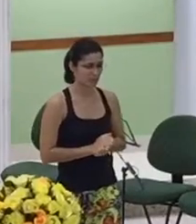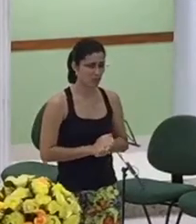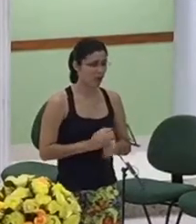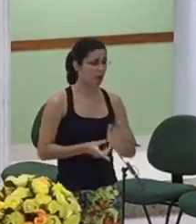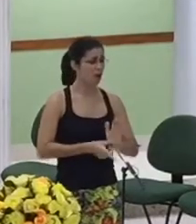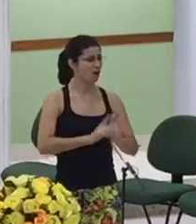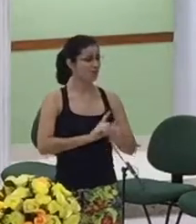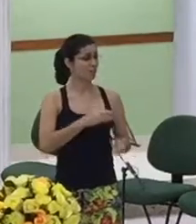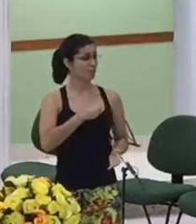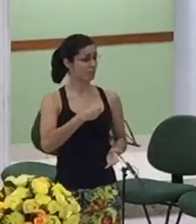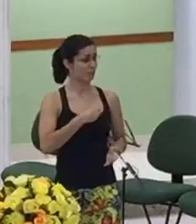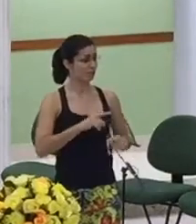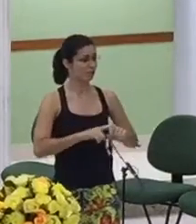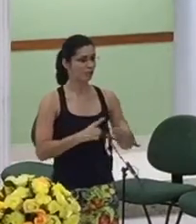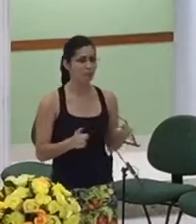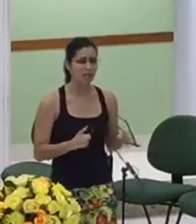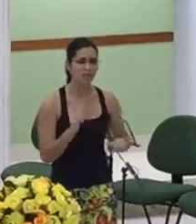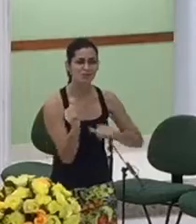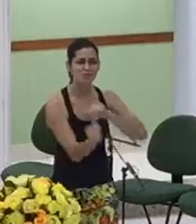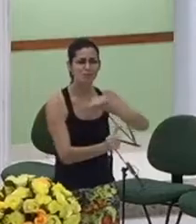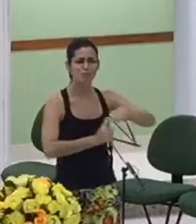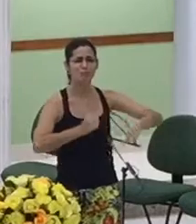mulher regenerada pelo sangue do Cordeiro